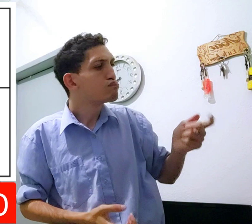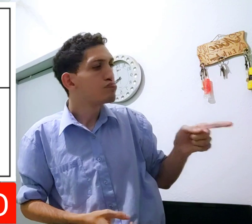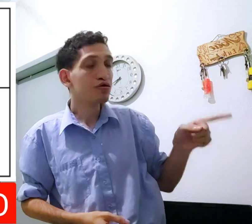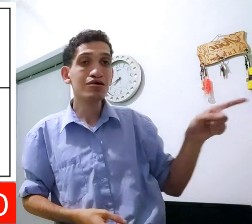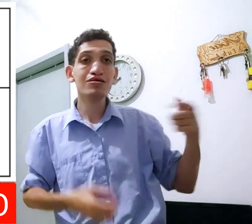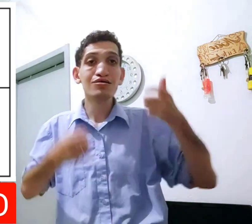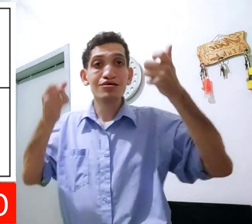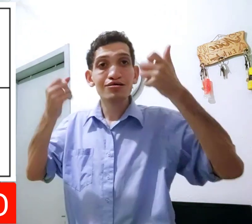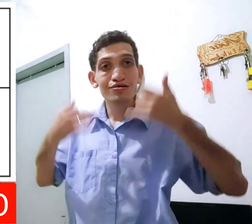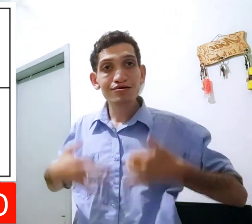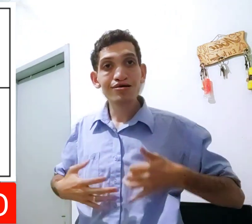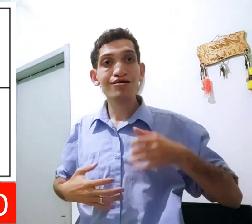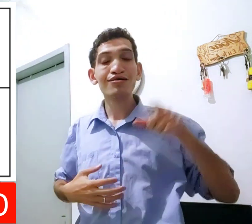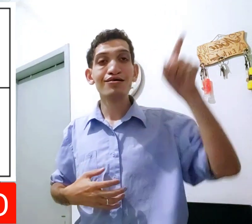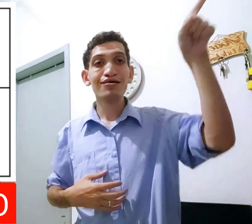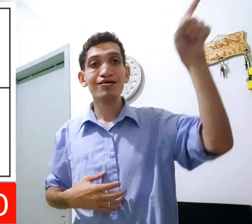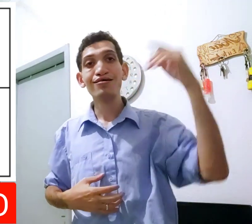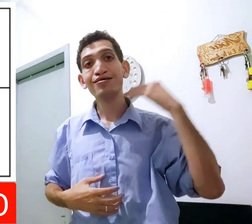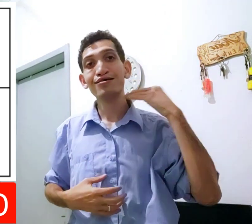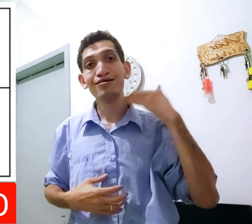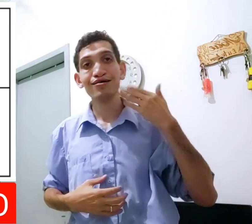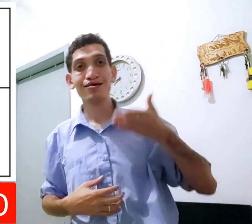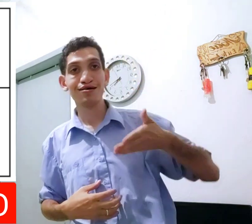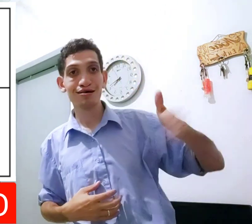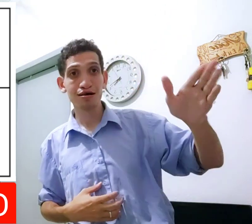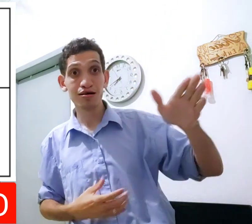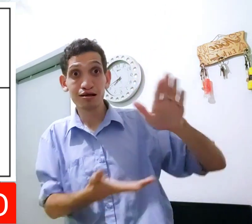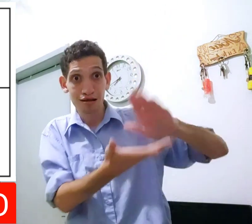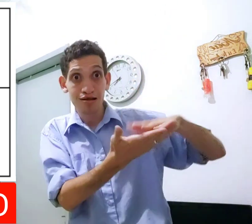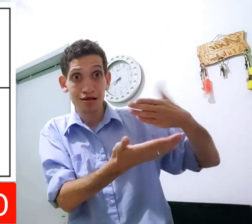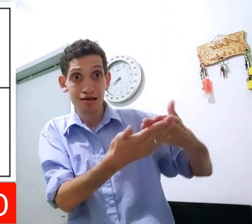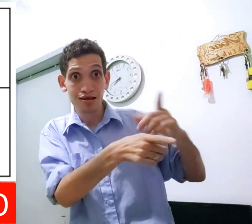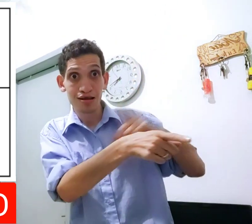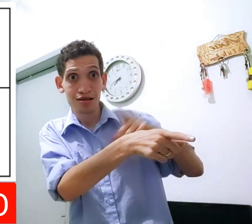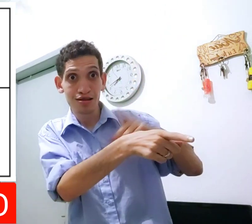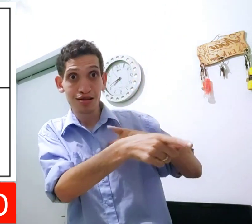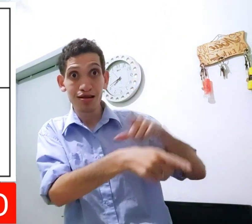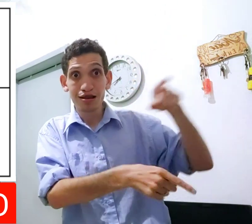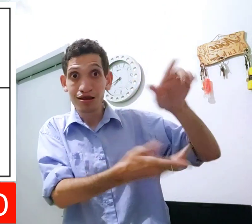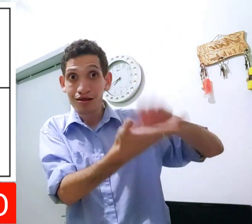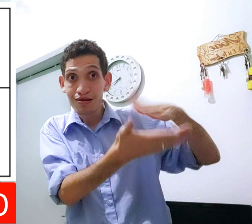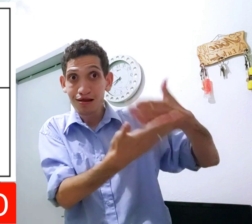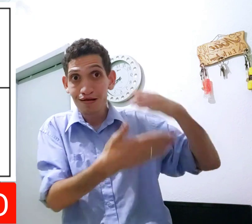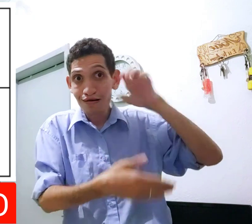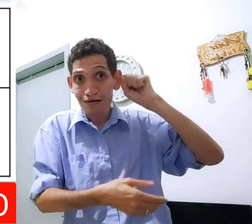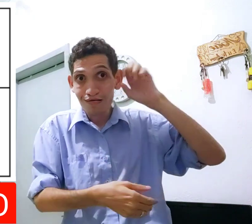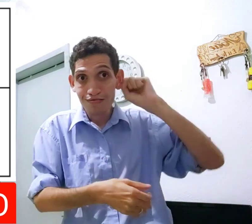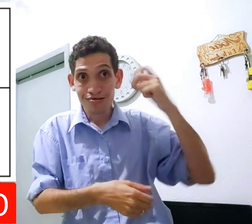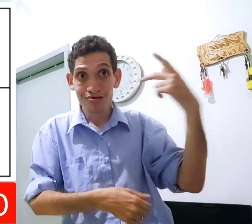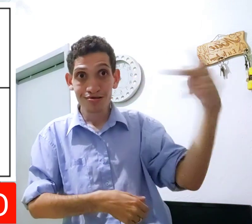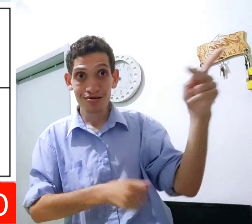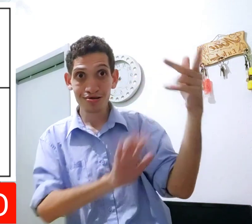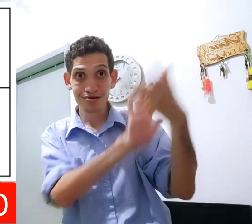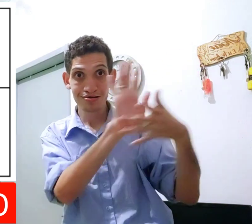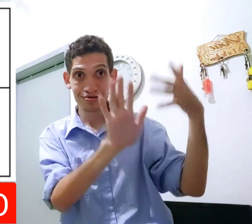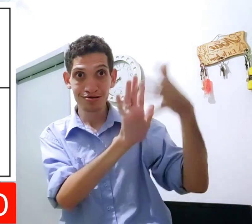antes? Aí, ele me explicar. Olha. Lá, banco, coi. Um texto que tem. Um texto que eu vi.